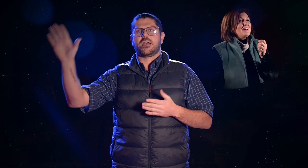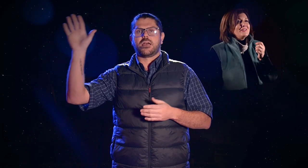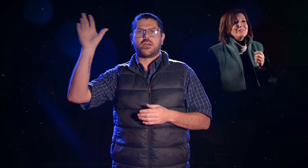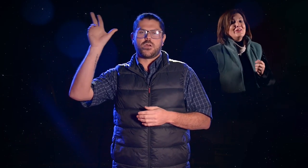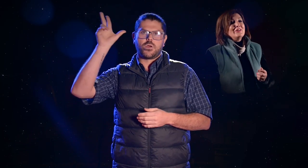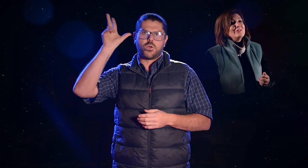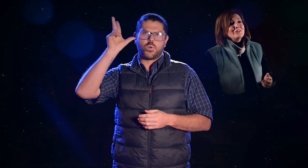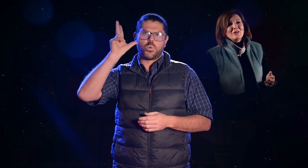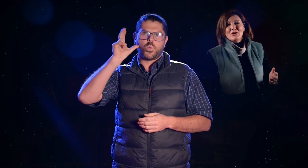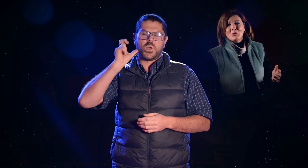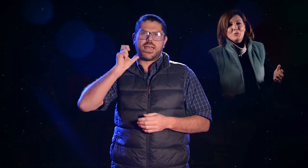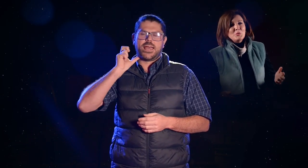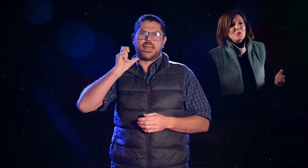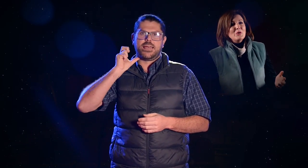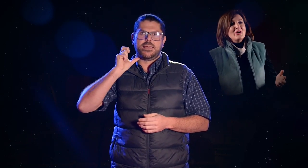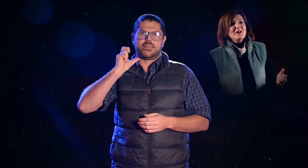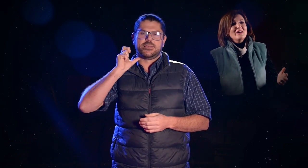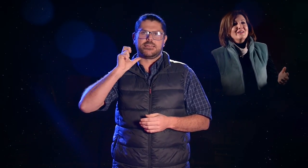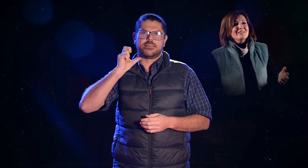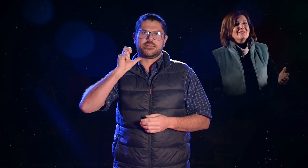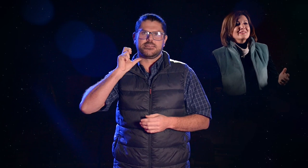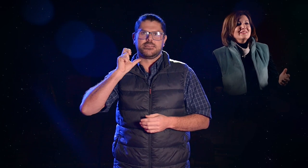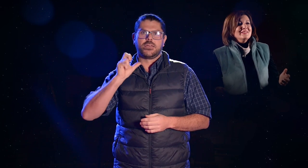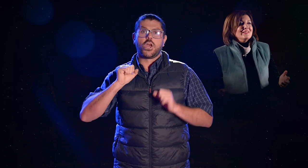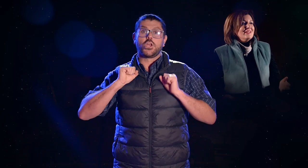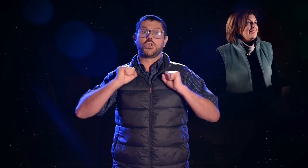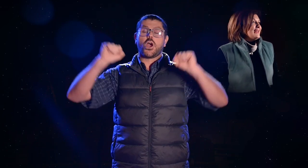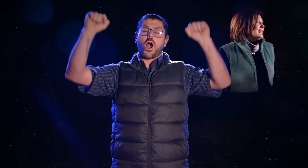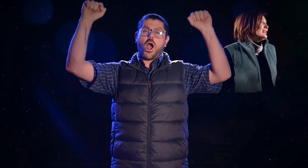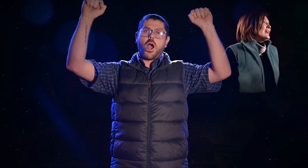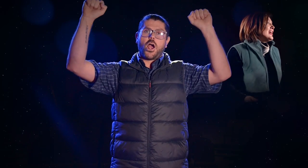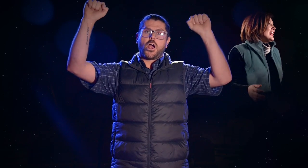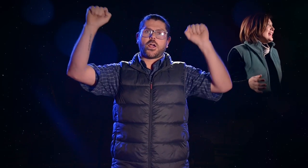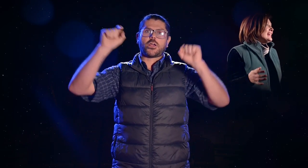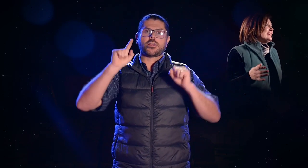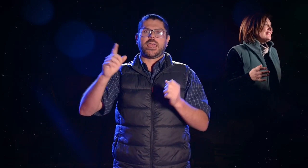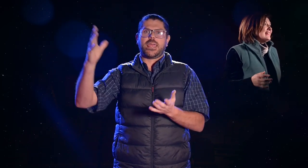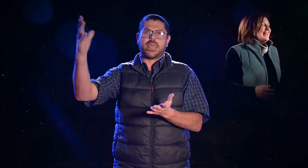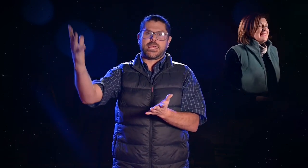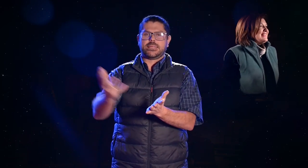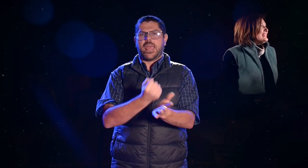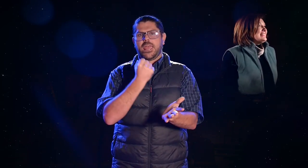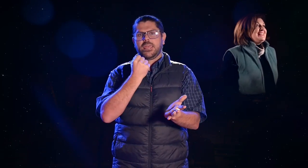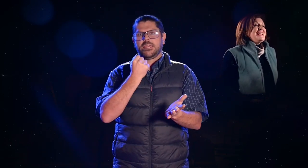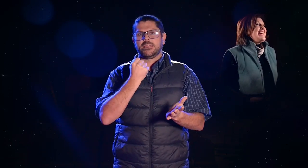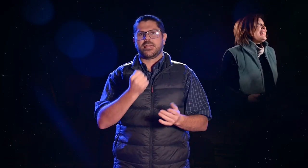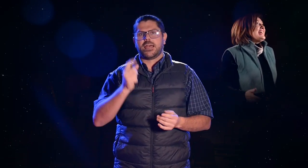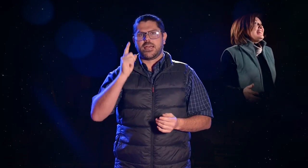Dankvader, gehoor, Ja, die